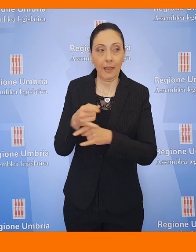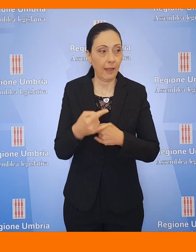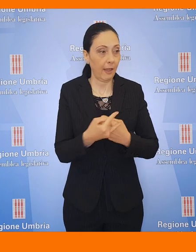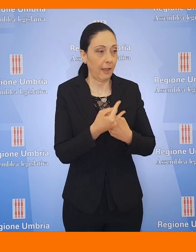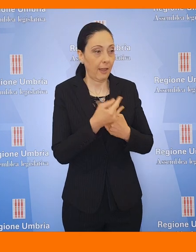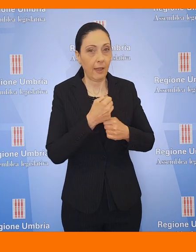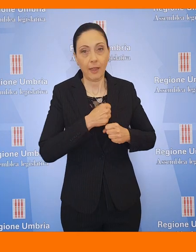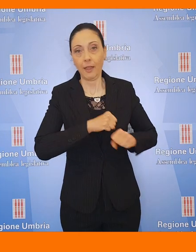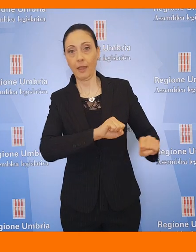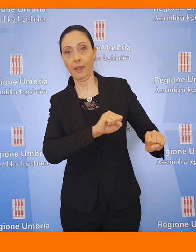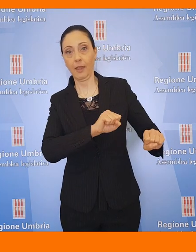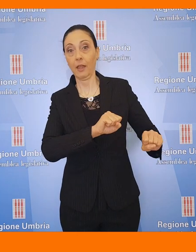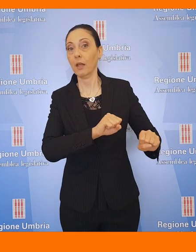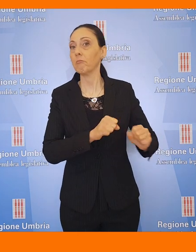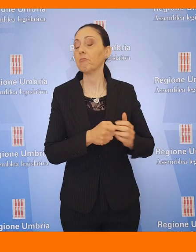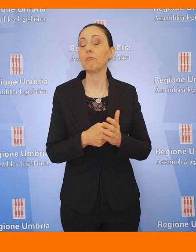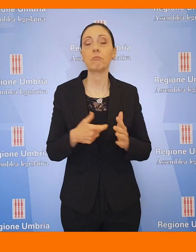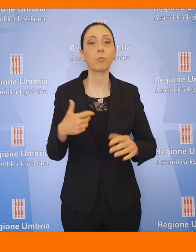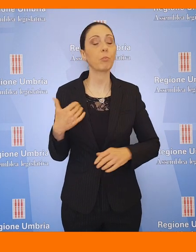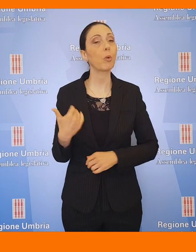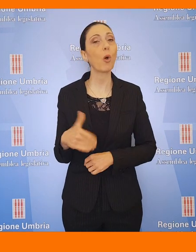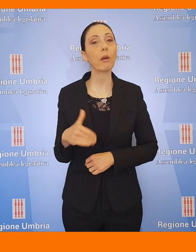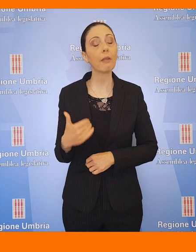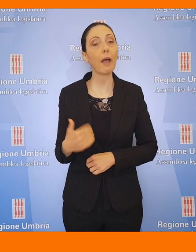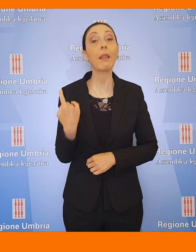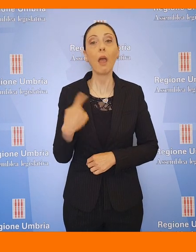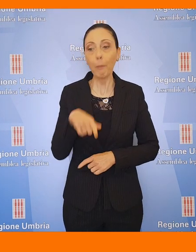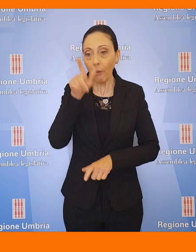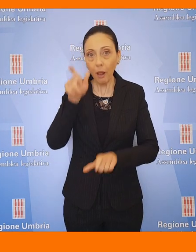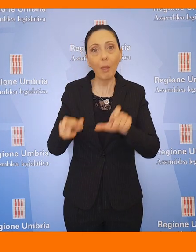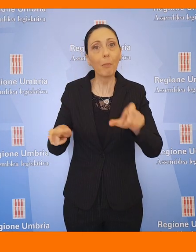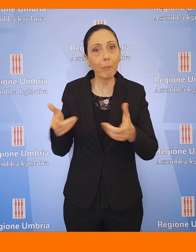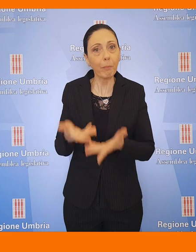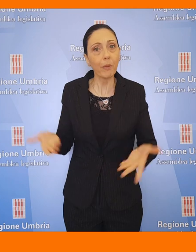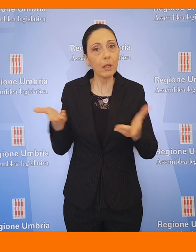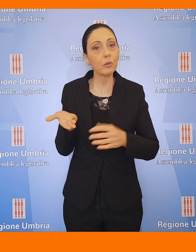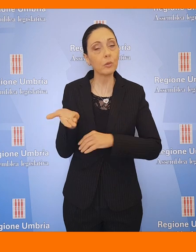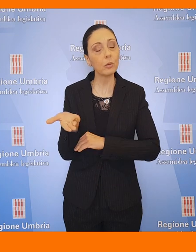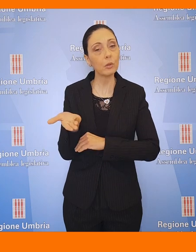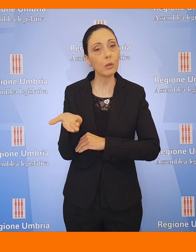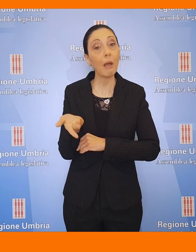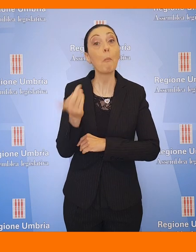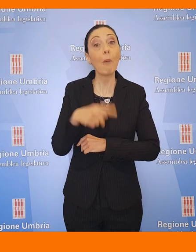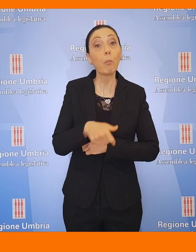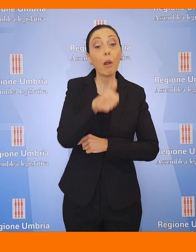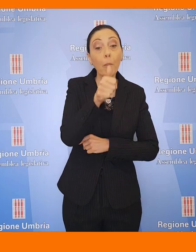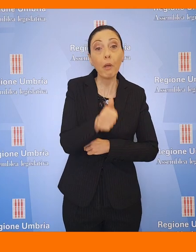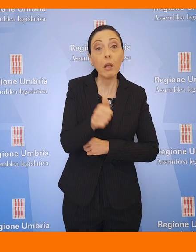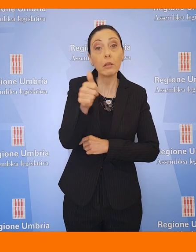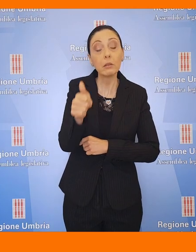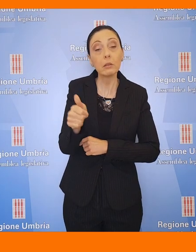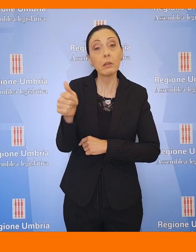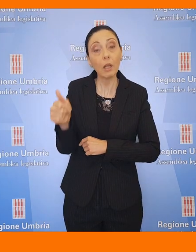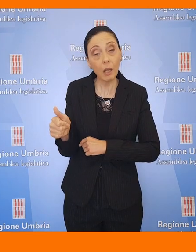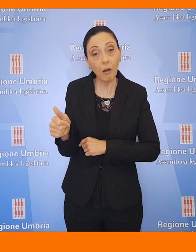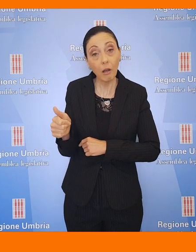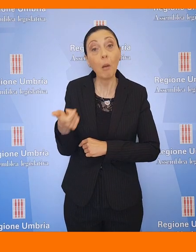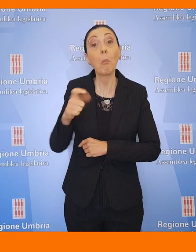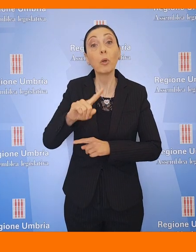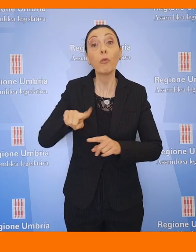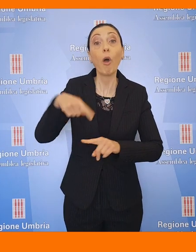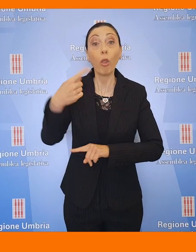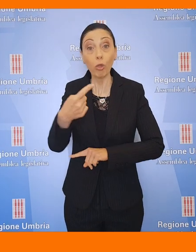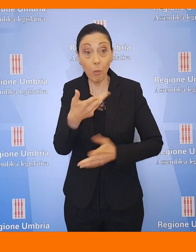è fondamentale, non solo per la struttura della società, ma soprattutto anche per gli individui che poi